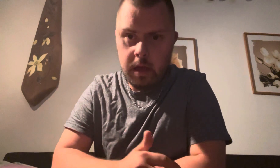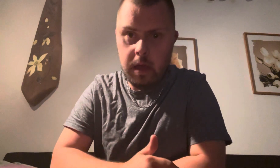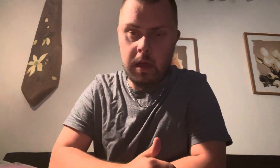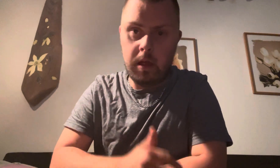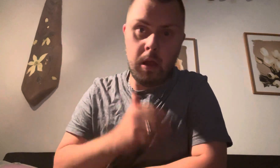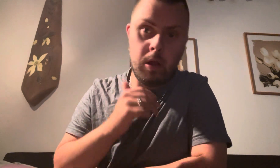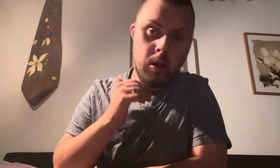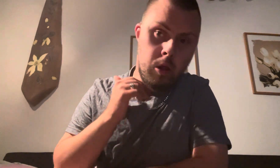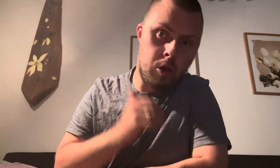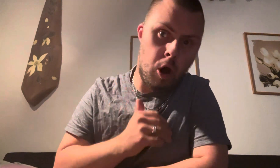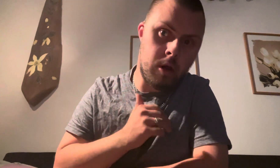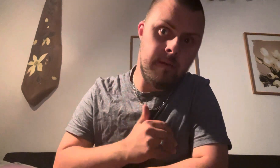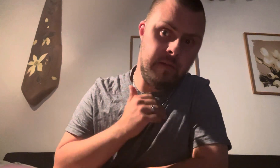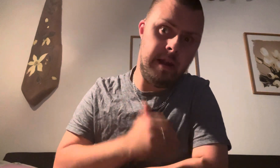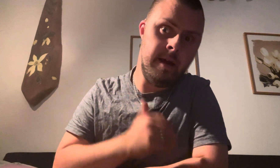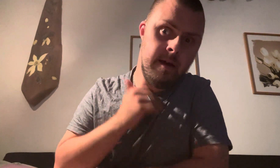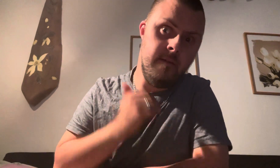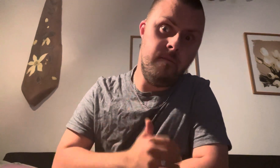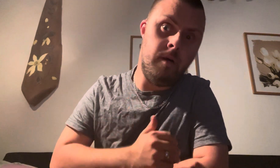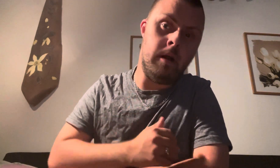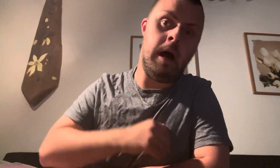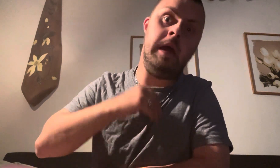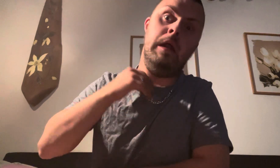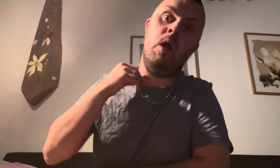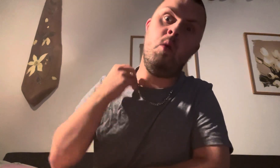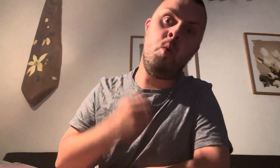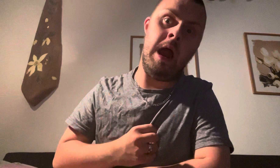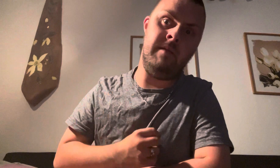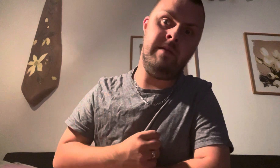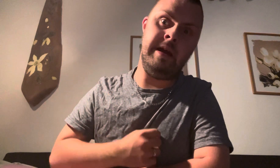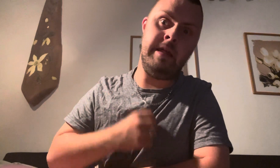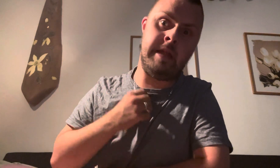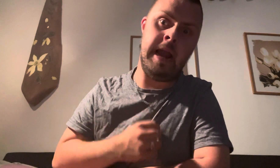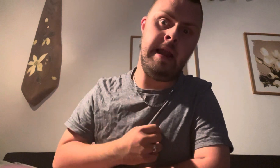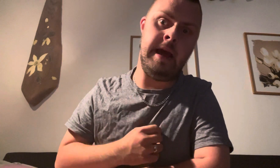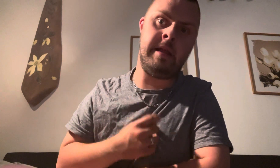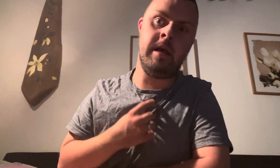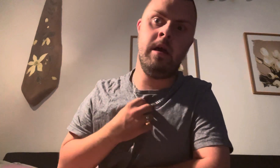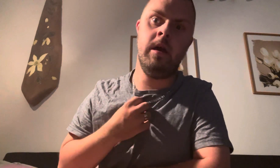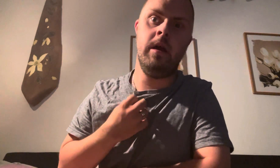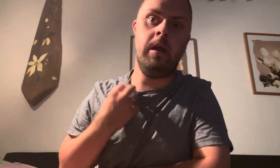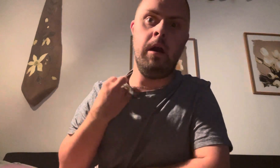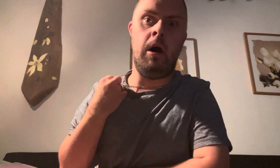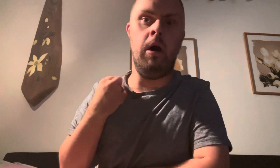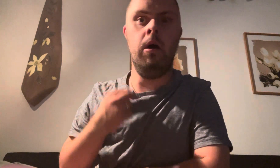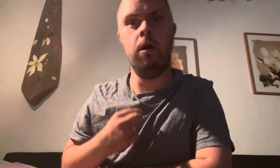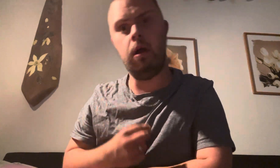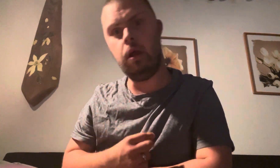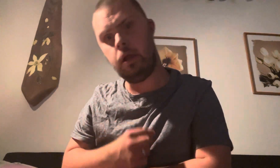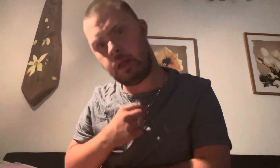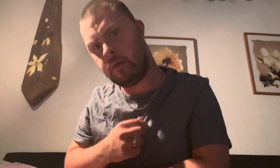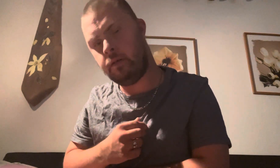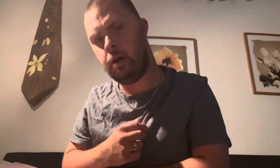Ja, vill vara er själv istället, ja. Därför,